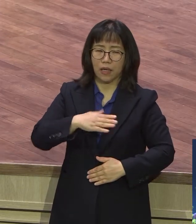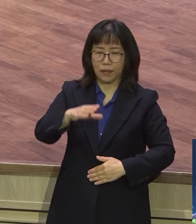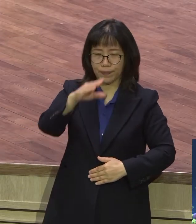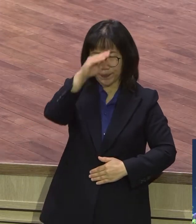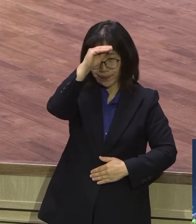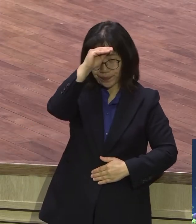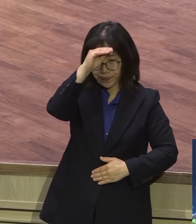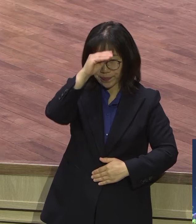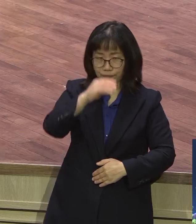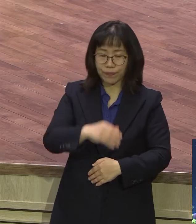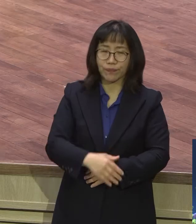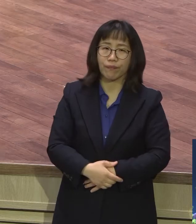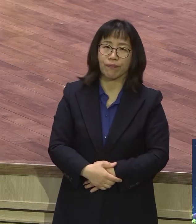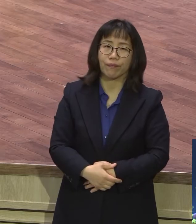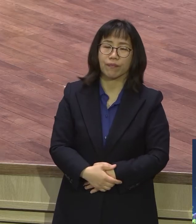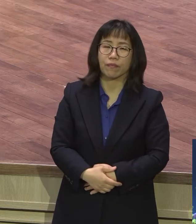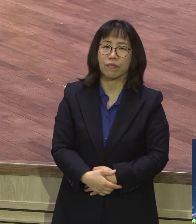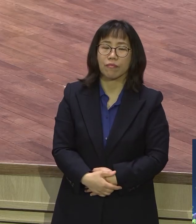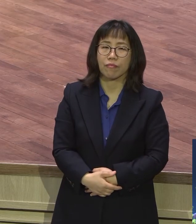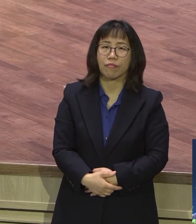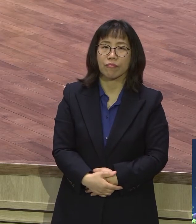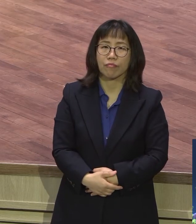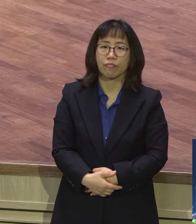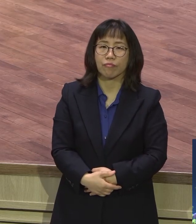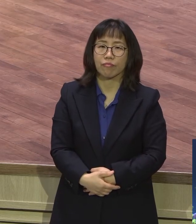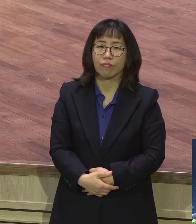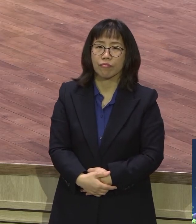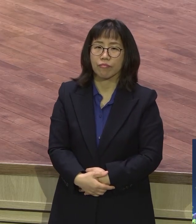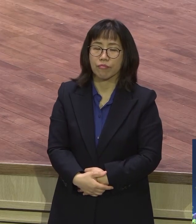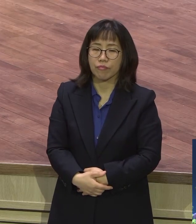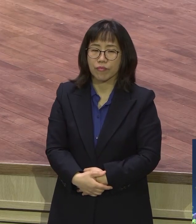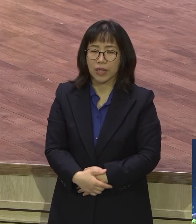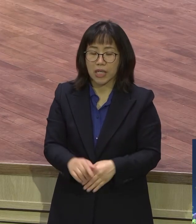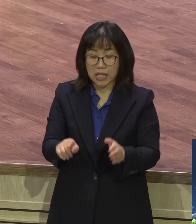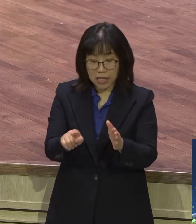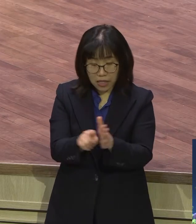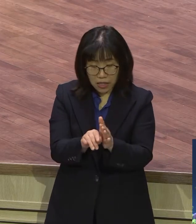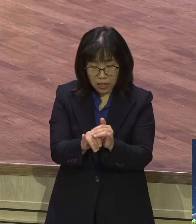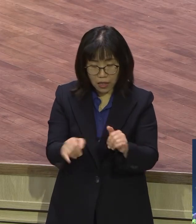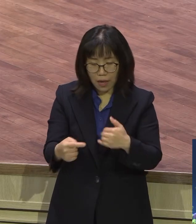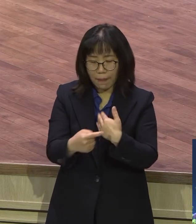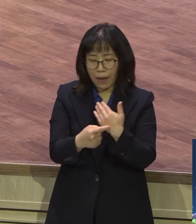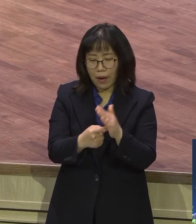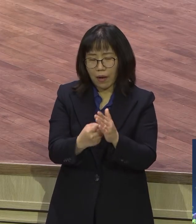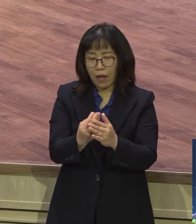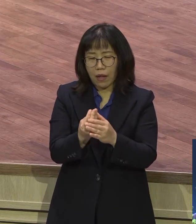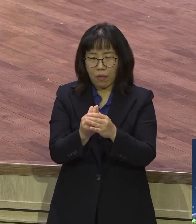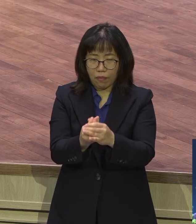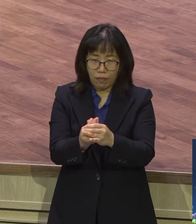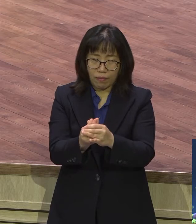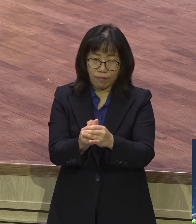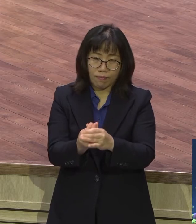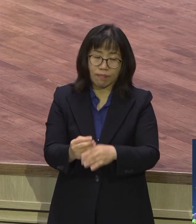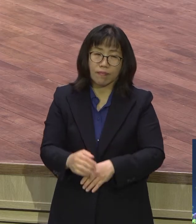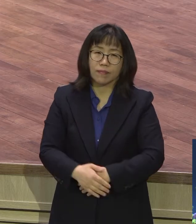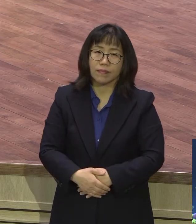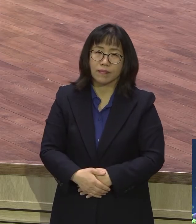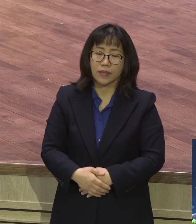이게 신앙생활이에요 너무 좁아요 너무 속이 좁아 너무 생각이 좁아